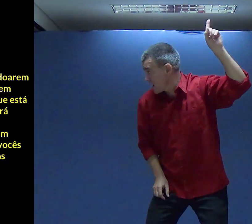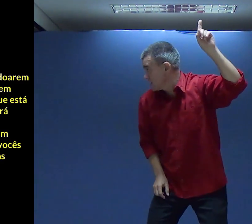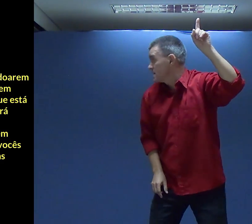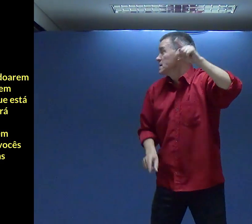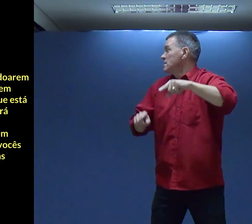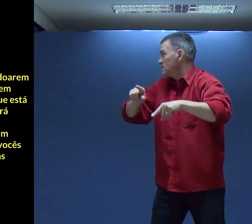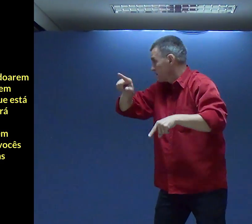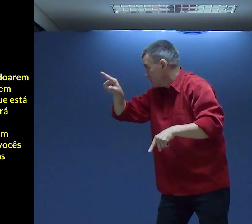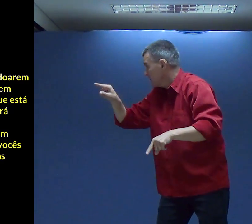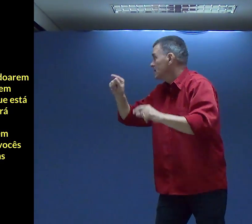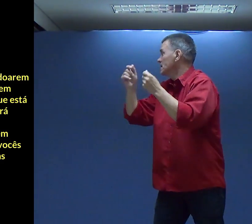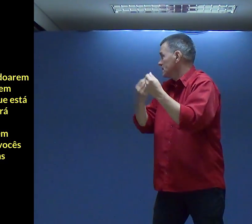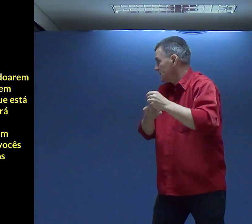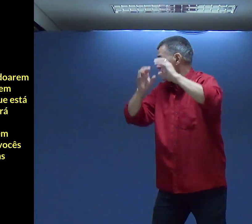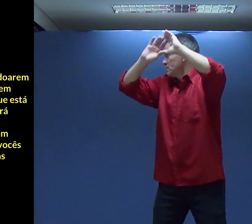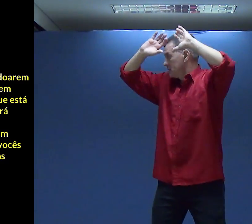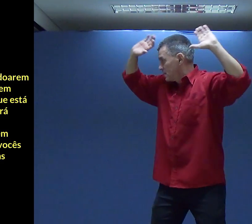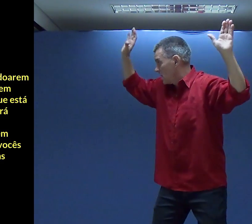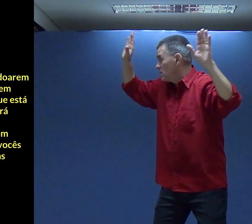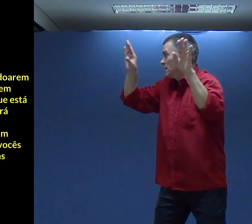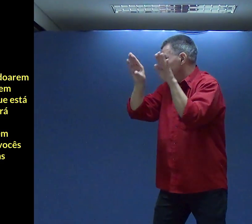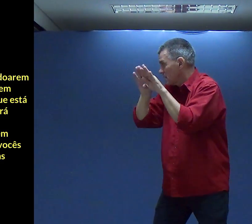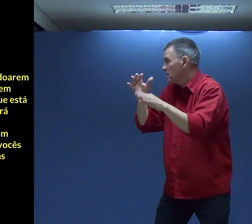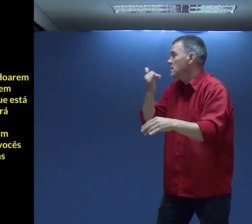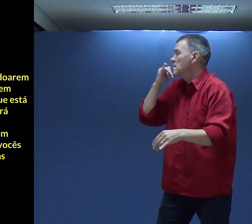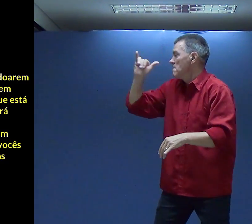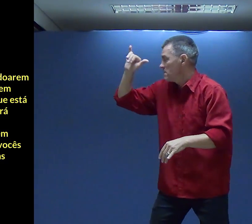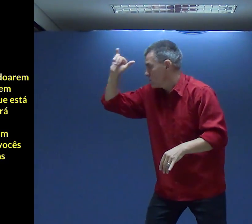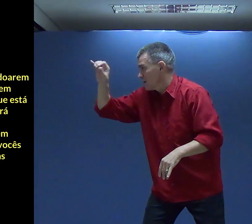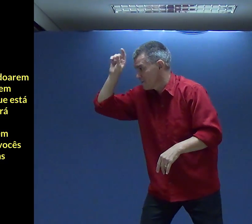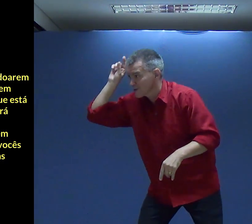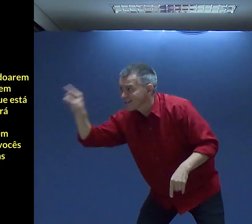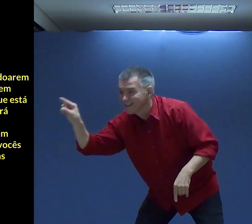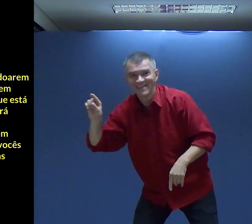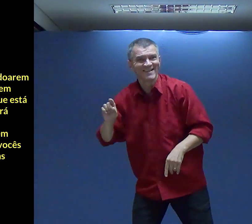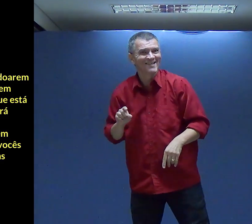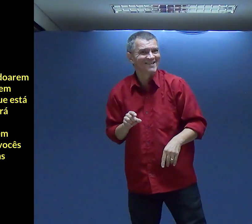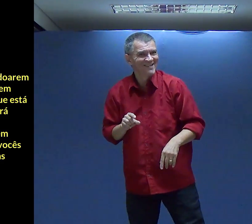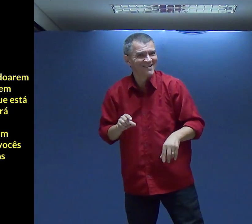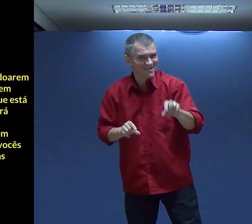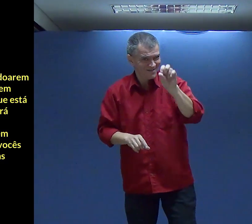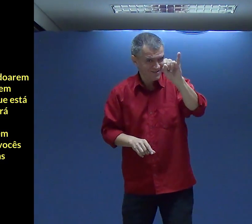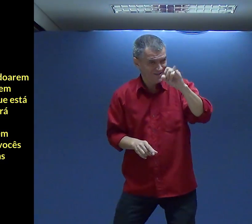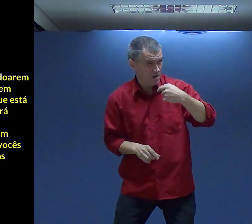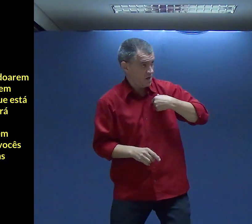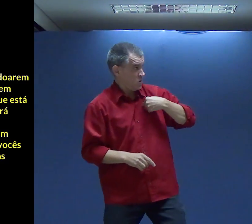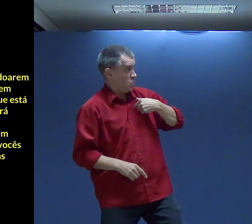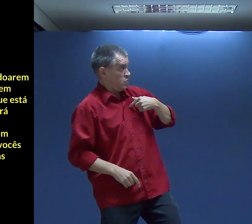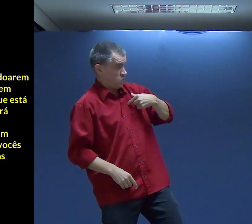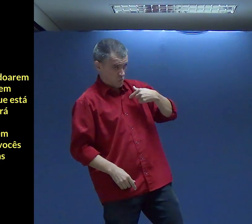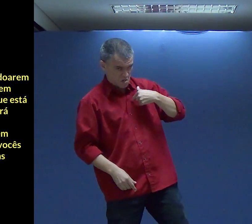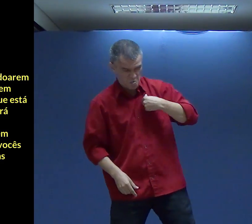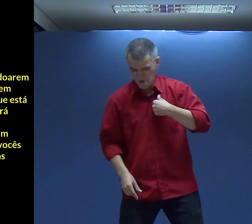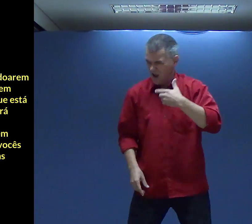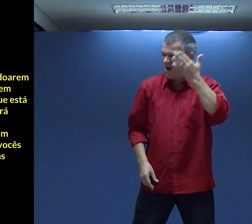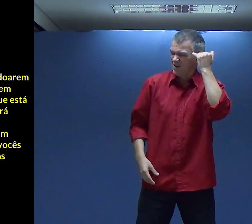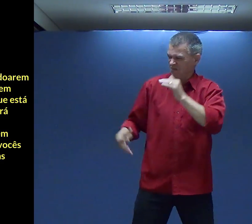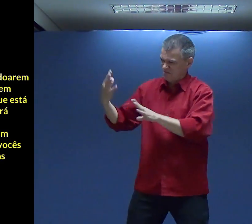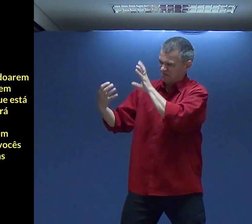Pai De vocês Que está no céu Também perdoará Vocês Então Se